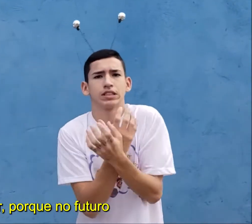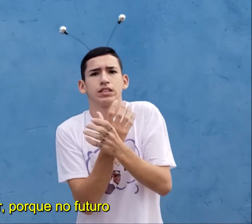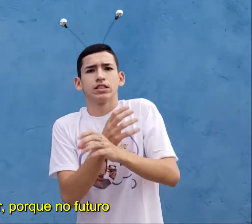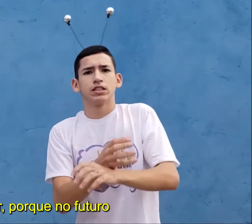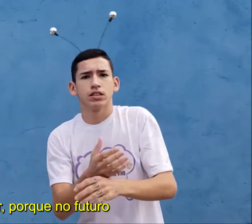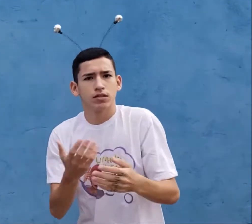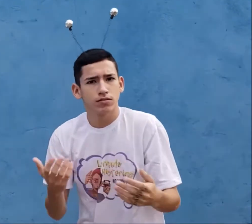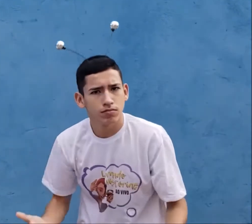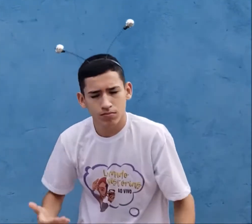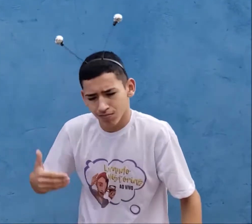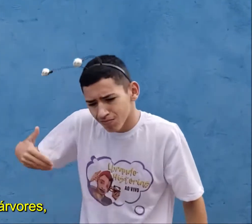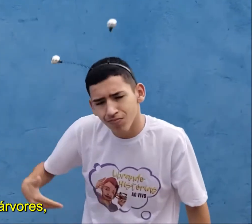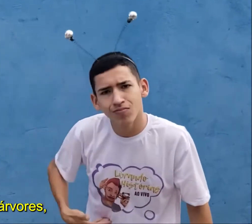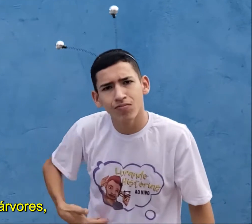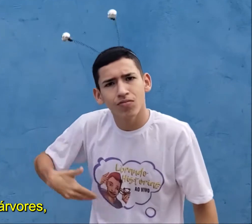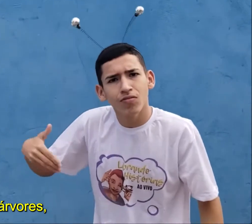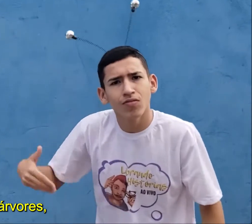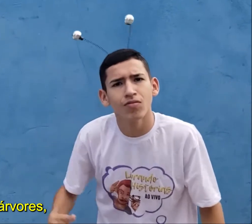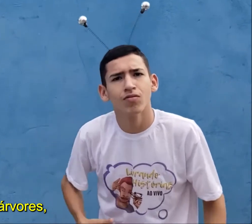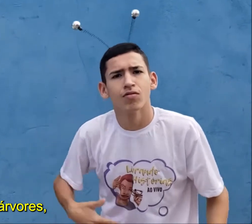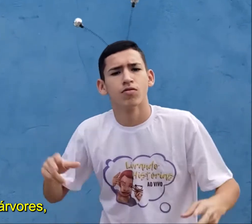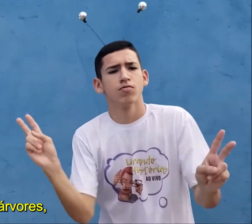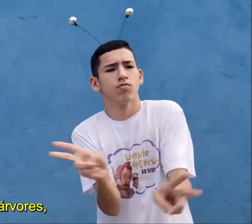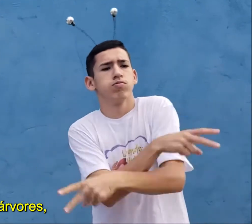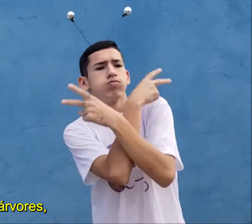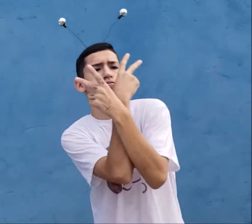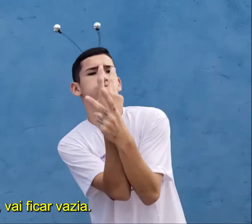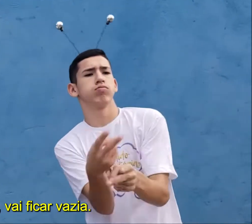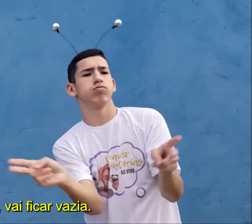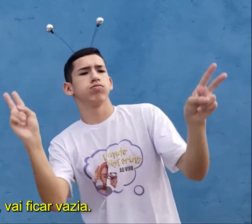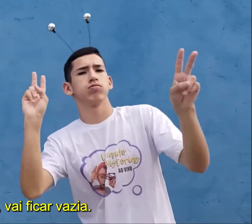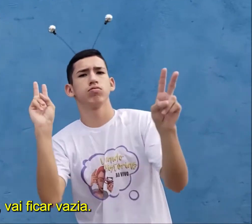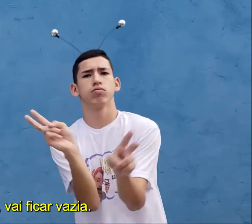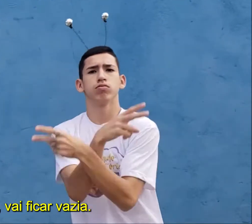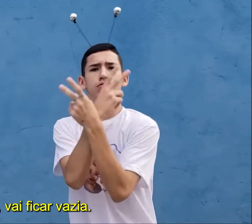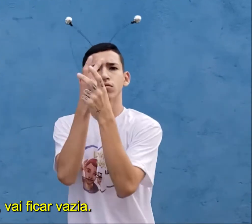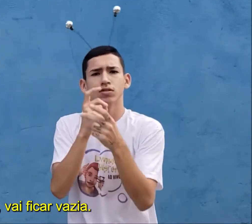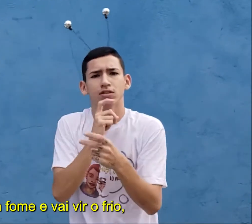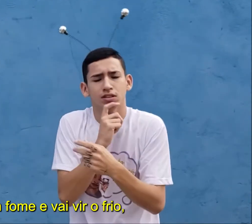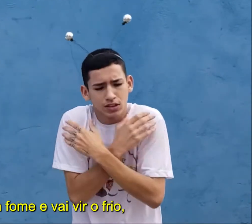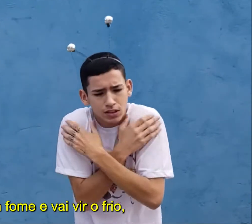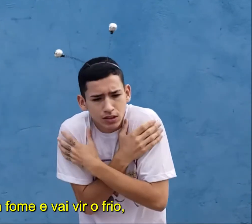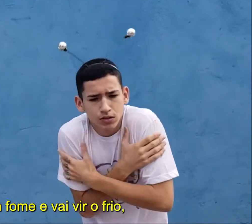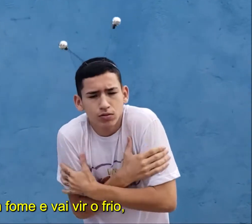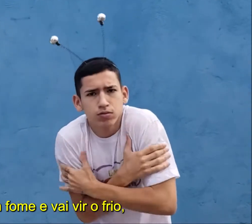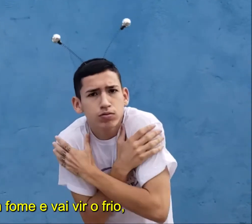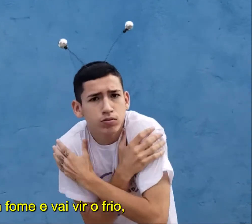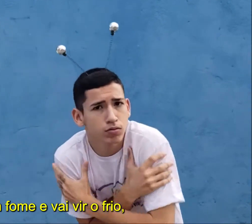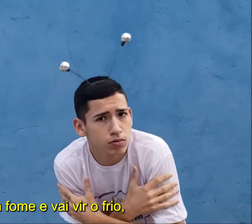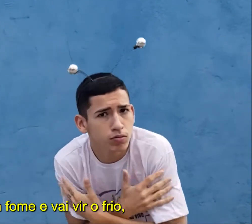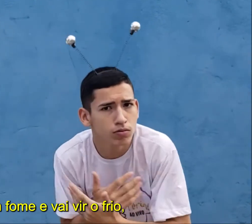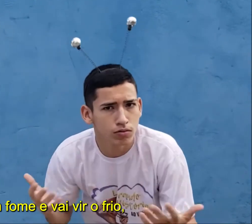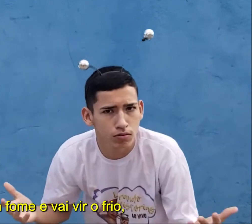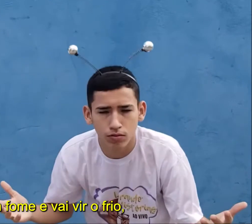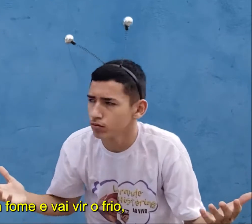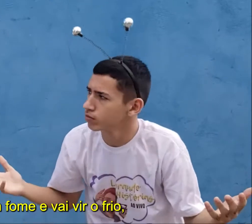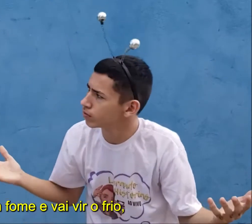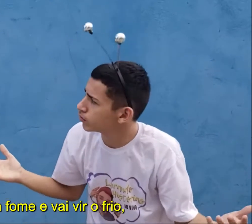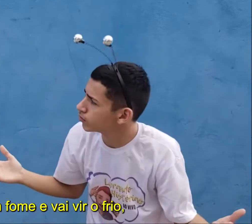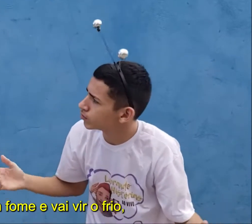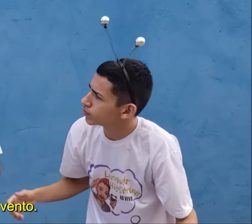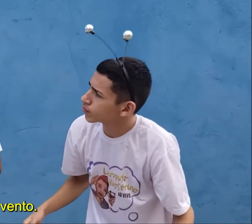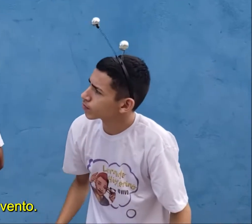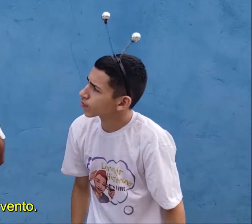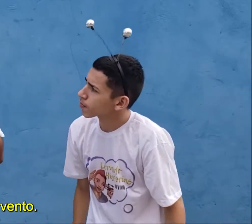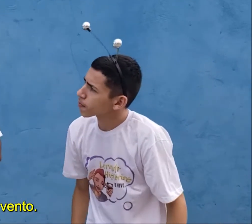Porque no futuro, as árvores... Faz sinal de cavar. Vai acabar, vai ficar vazia. Ela vai ficar com fome. Vai ver o frio,